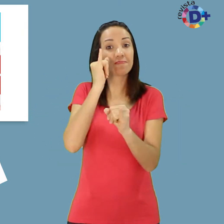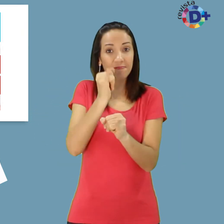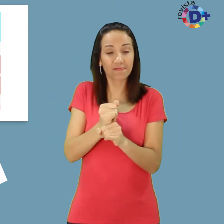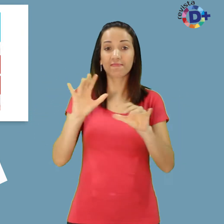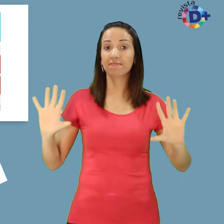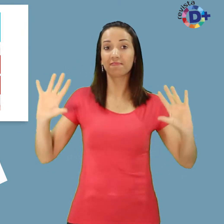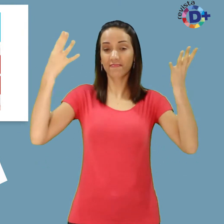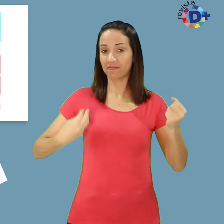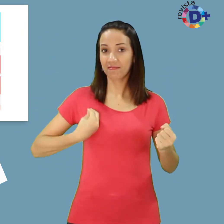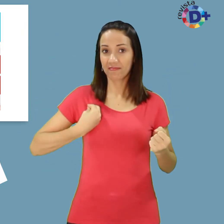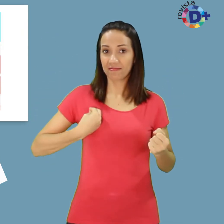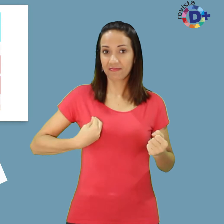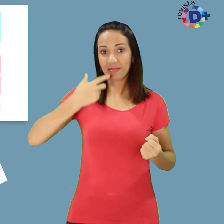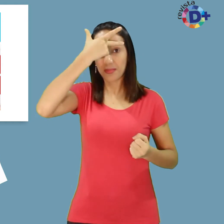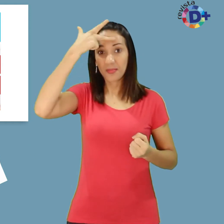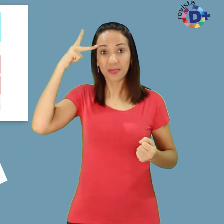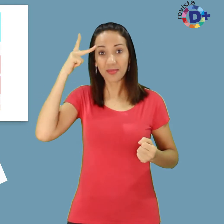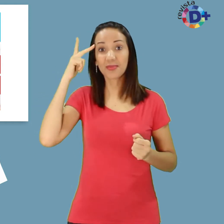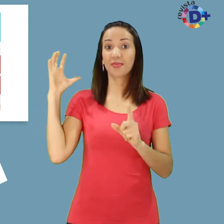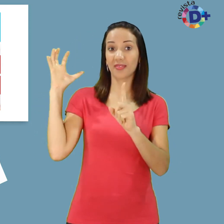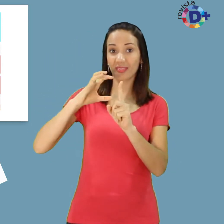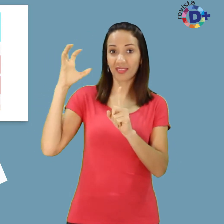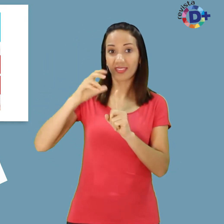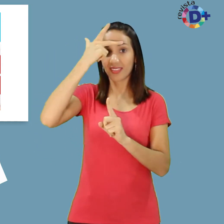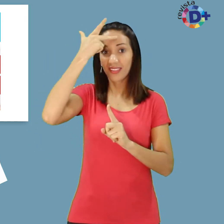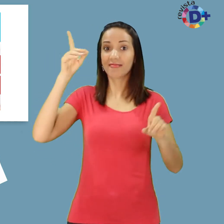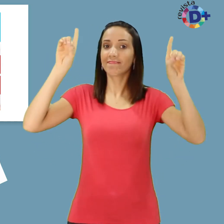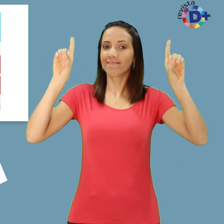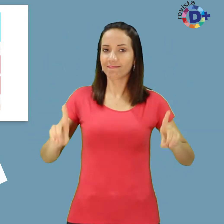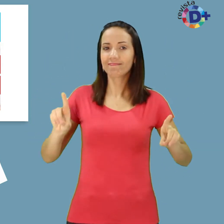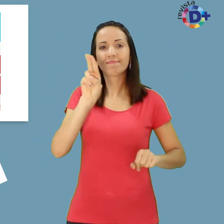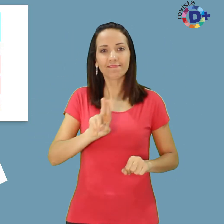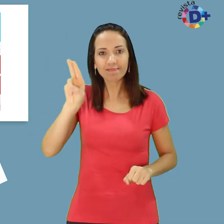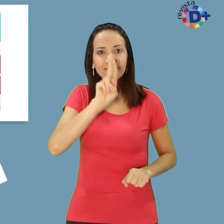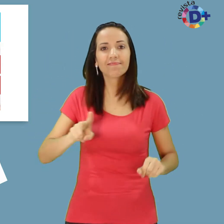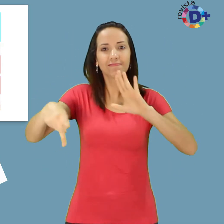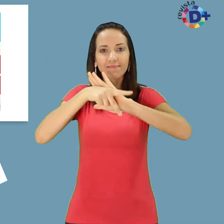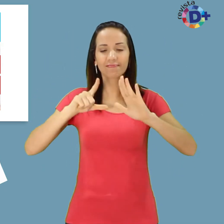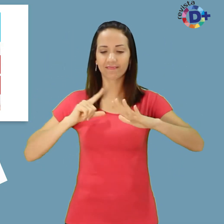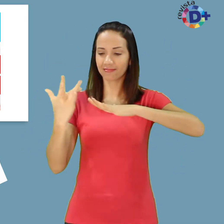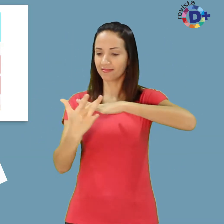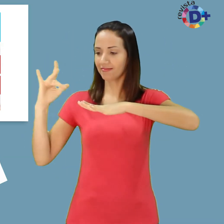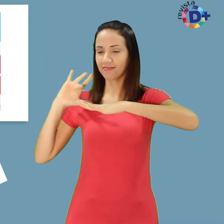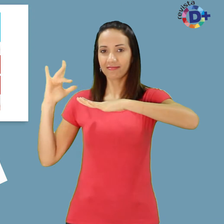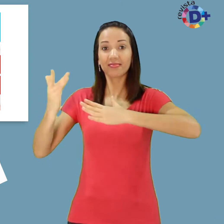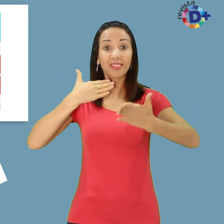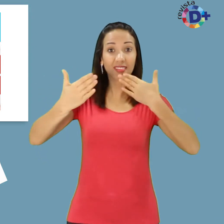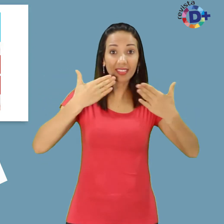evento terá a presença de influenciadores com deficiência, que utilizam as redes como ferramenta de diálogo e